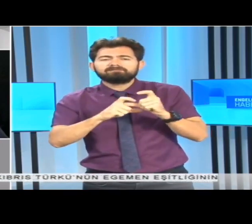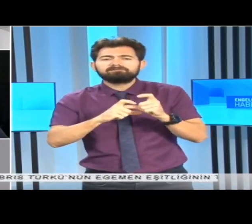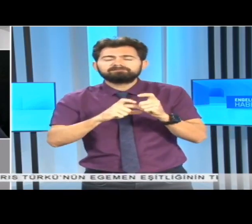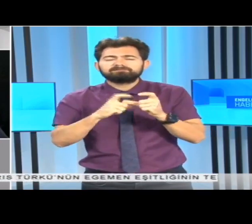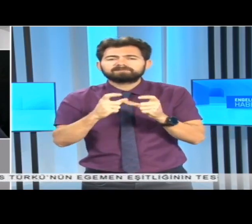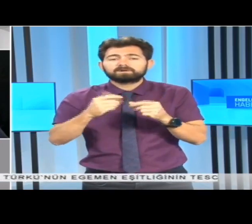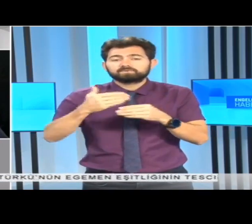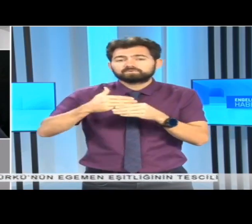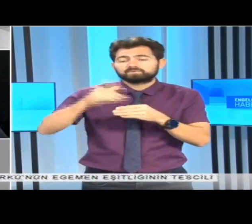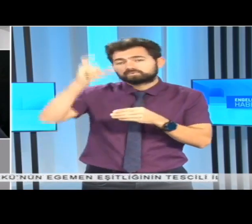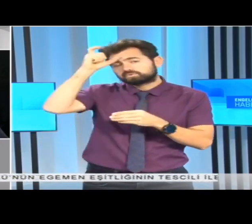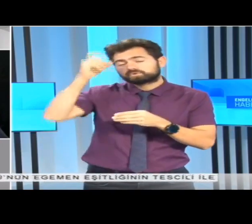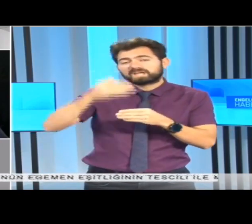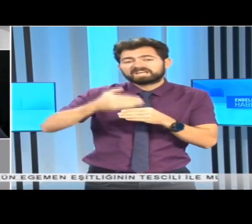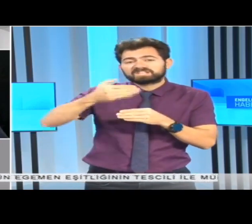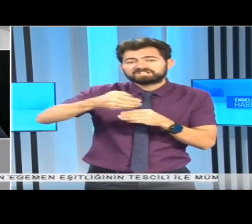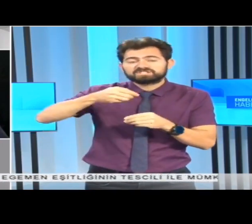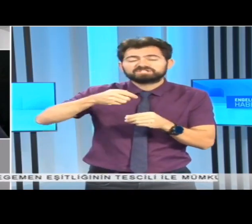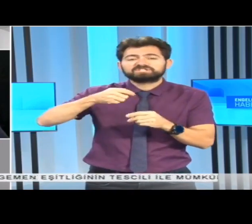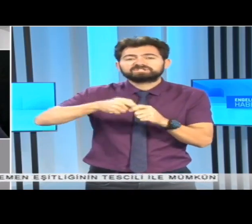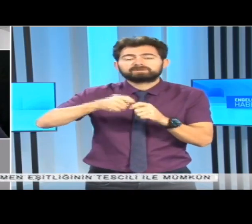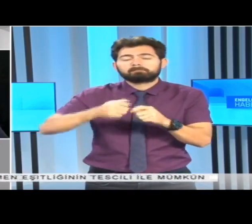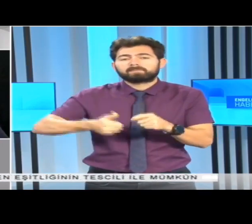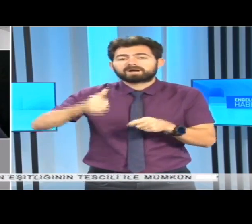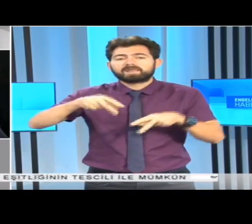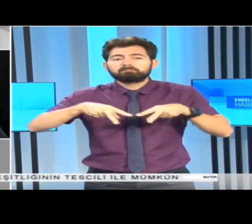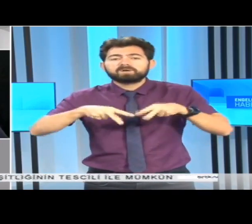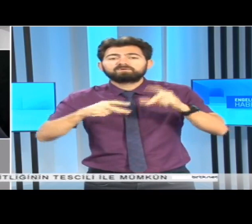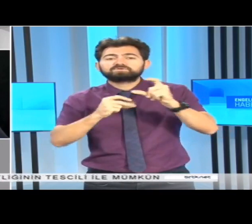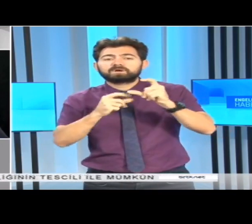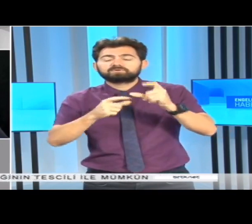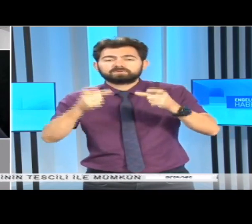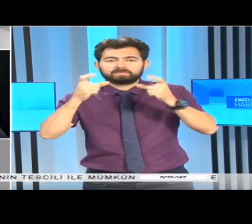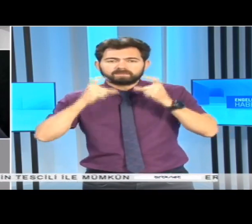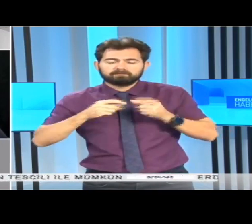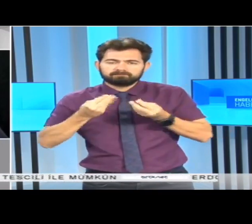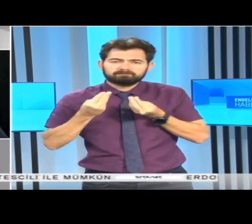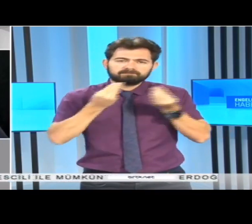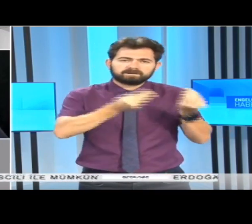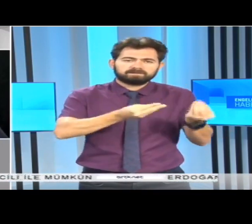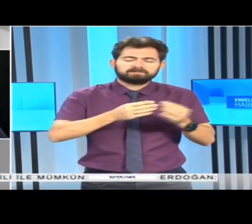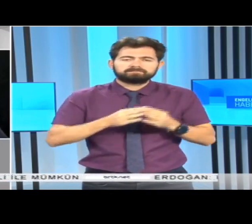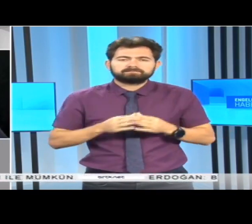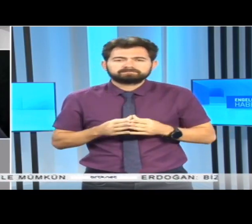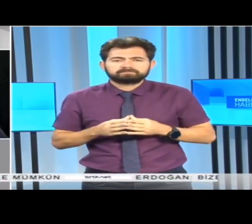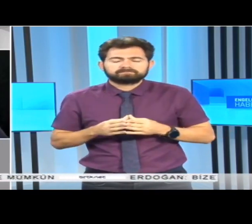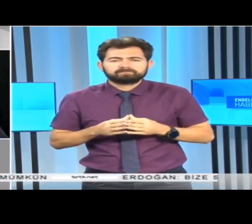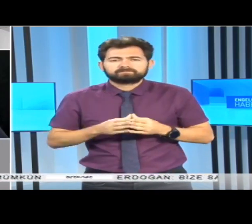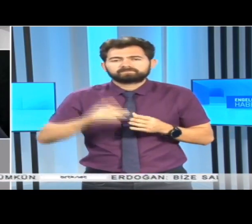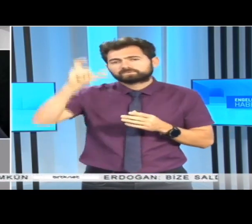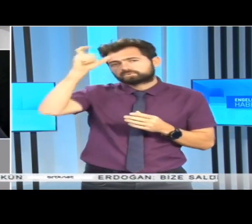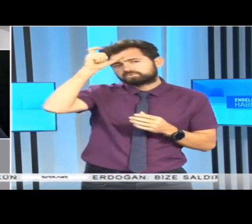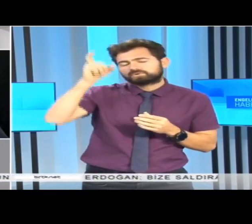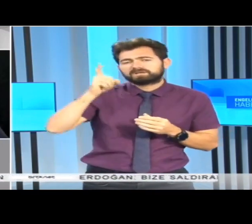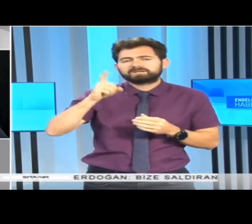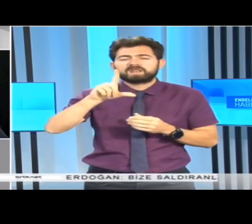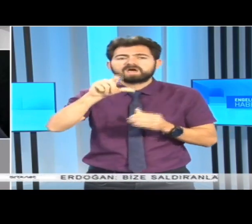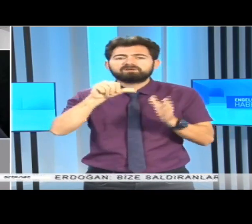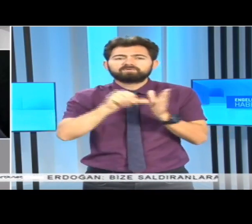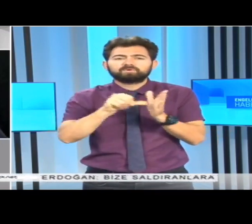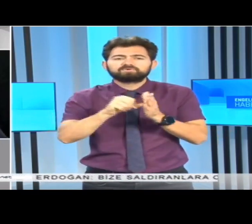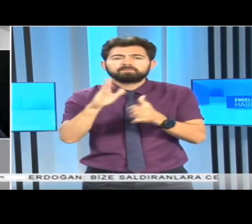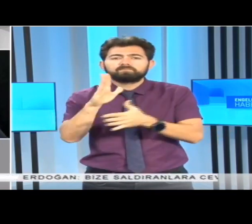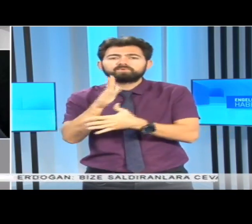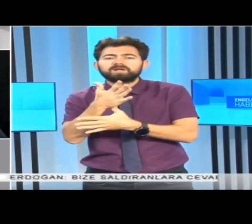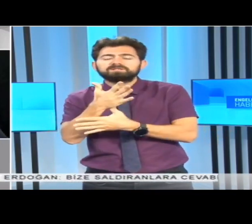Dışişleri Bakanı Mevlüt Çavuşoğlu tarafından tebliğ edildi. Türkiye'nin Lefkoşa Büyükelçiliği